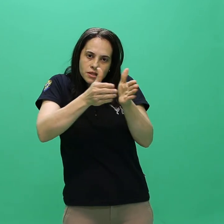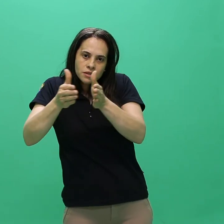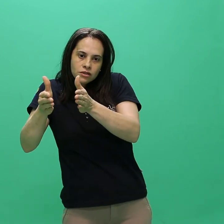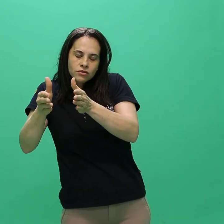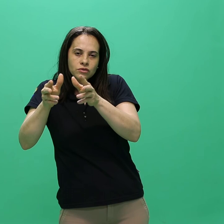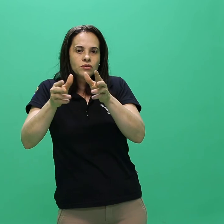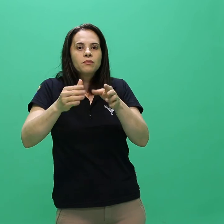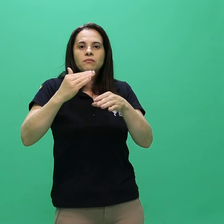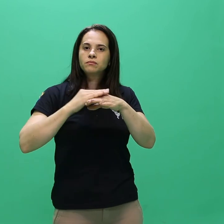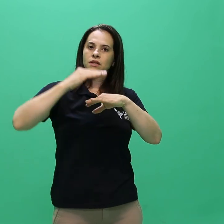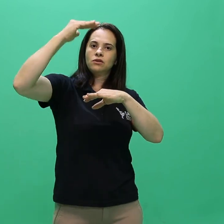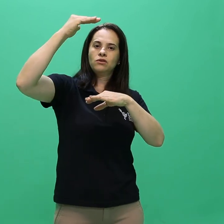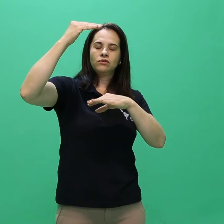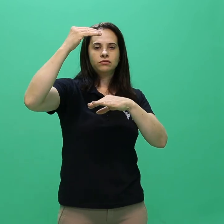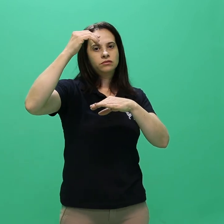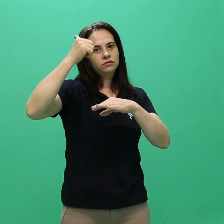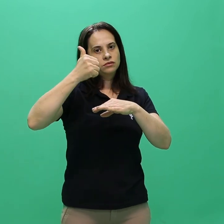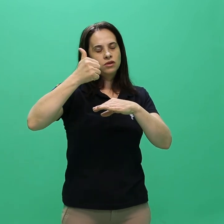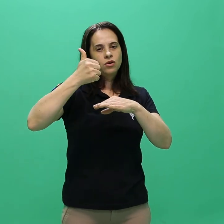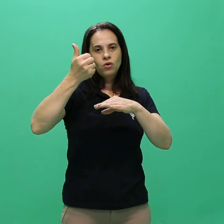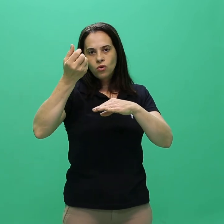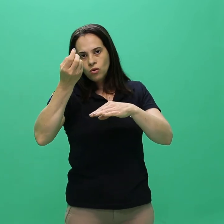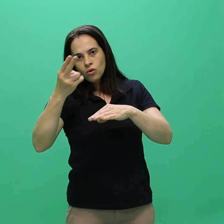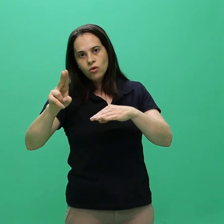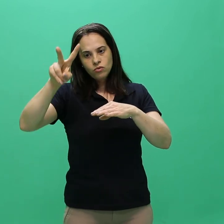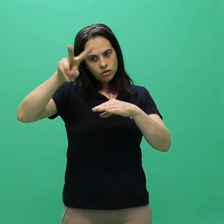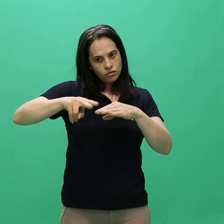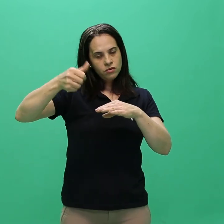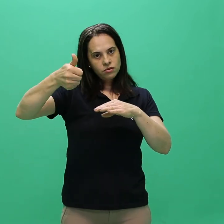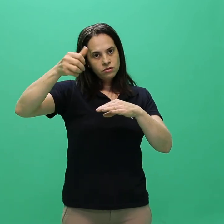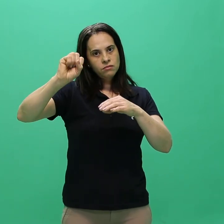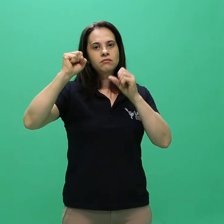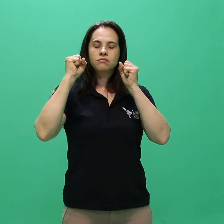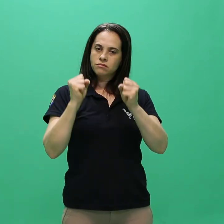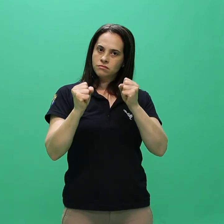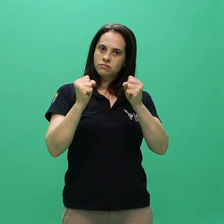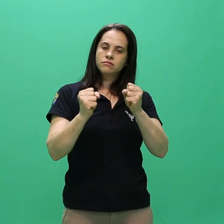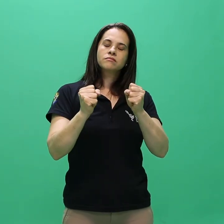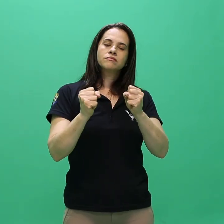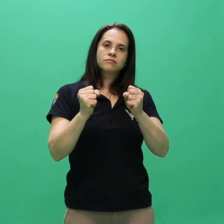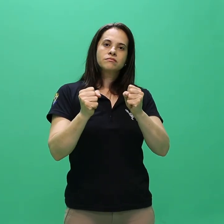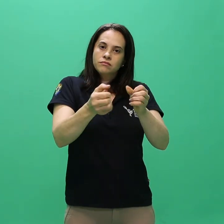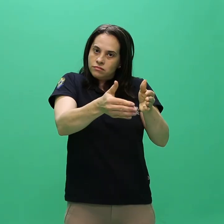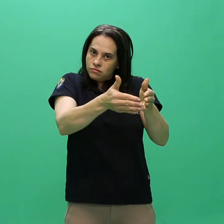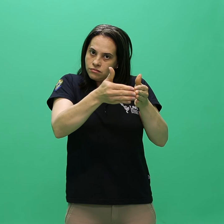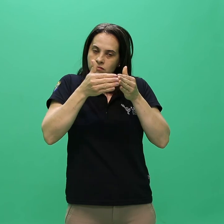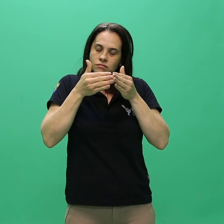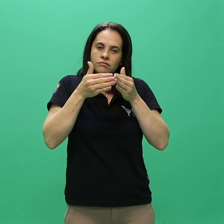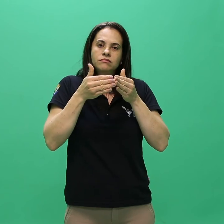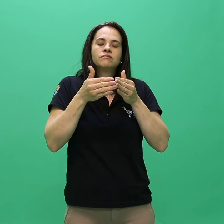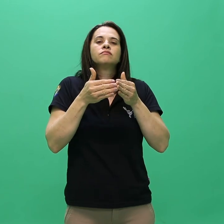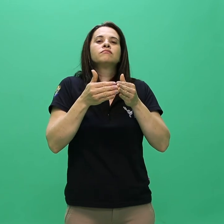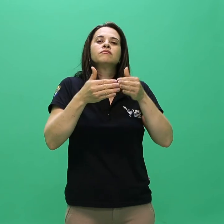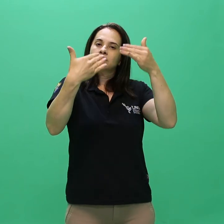avaliações e outros procedimentos para a verificação do conhecimento.